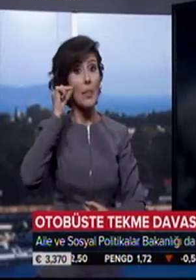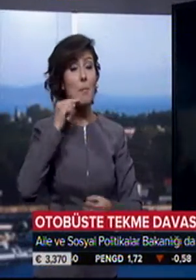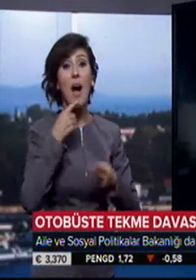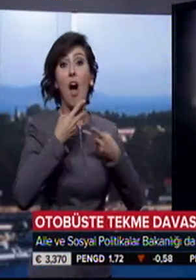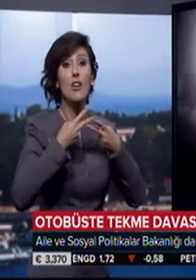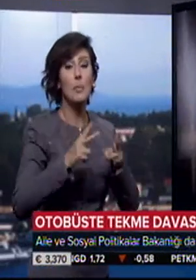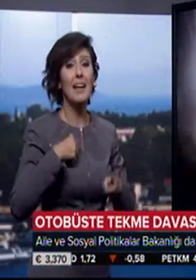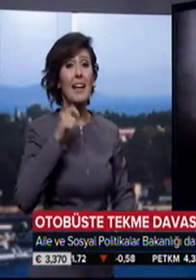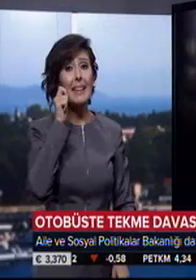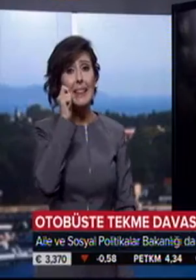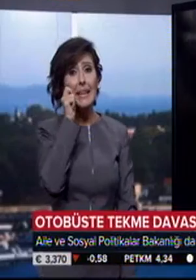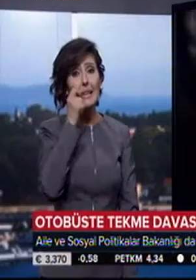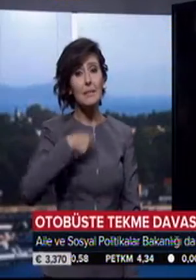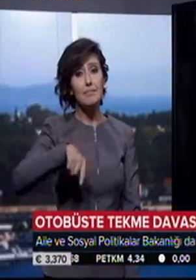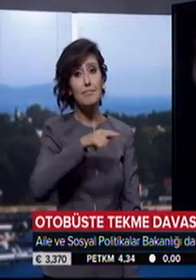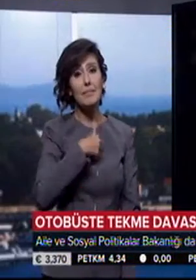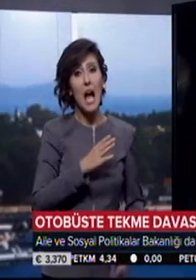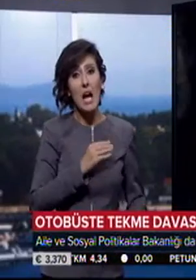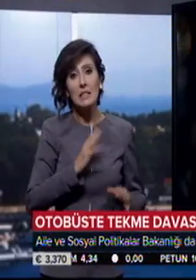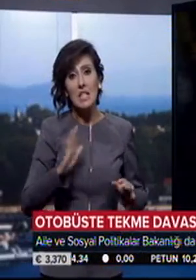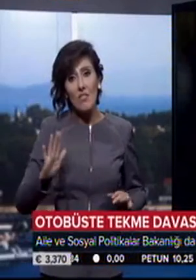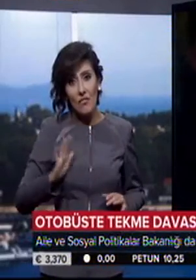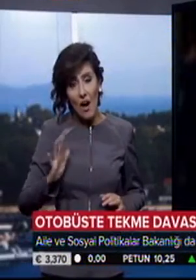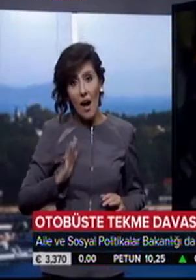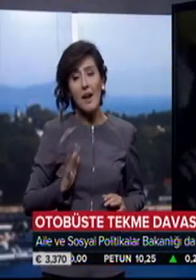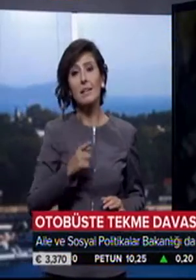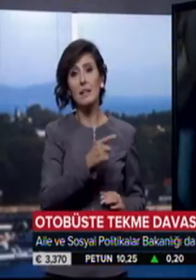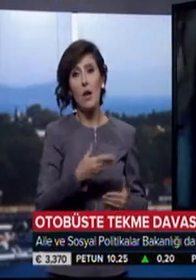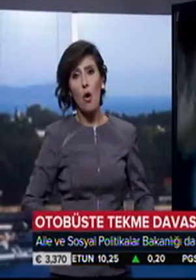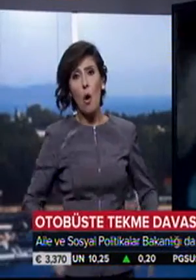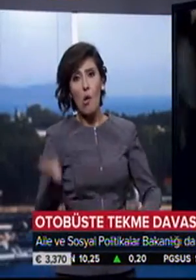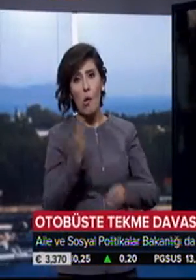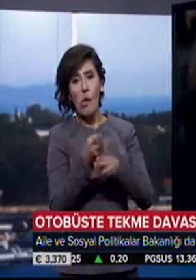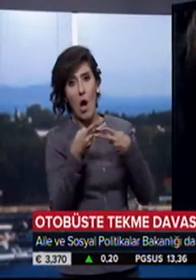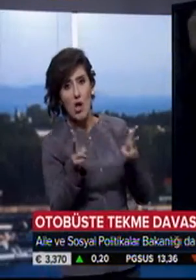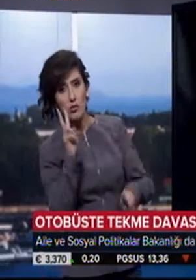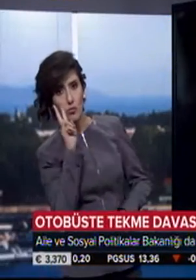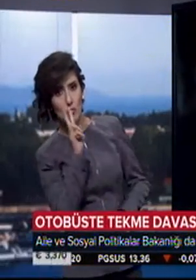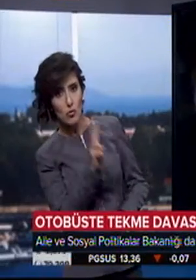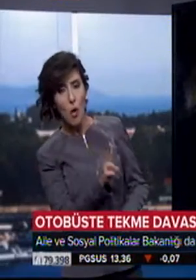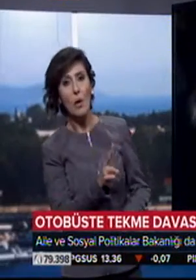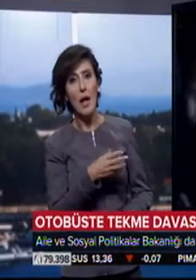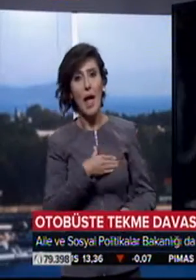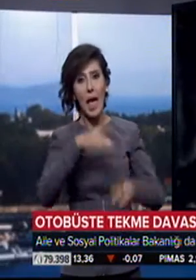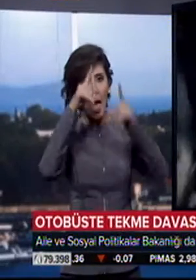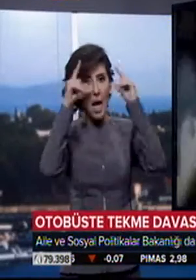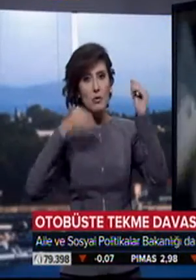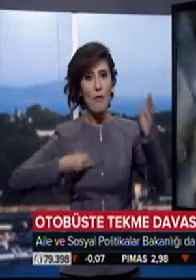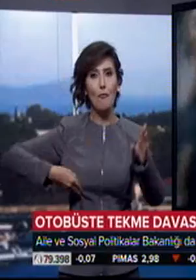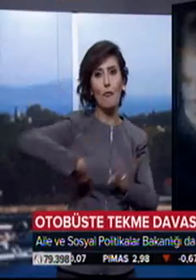dini hassasiyete sahip olduğunu, müstehcen oturduğu için de hemşireye vurduğunu söyledi. Hemşire Ayşegül